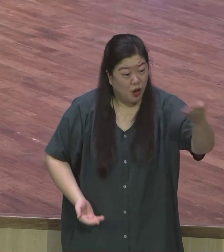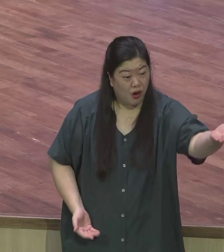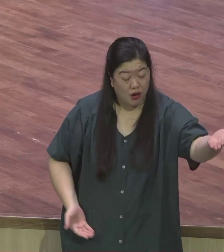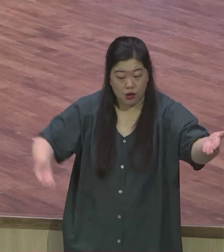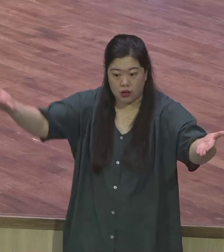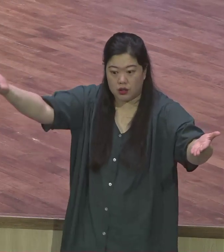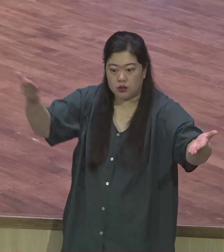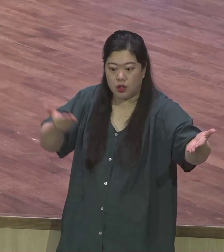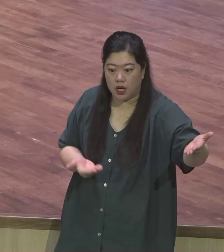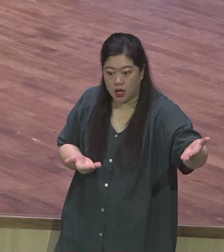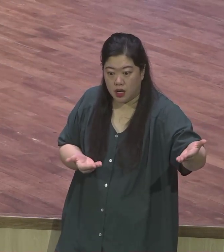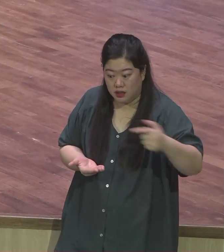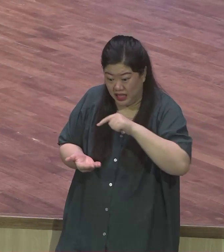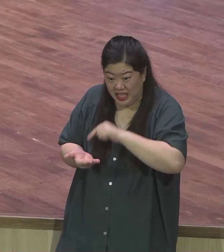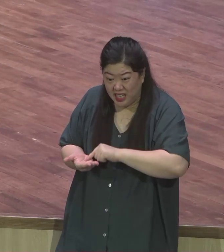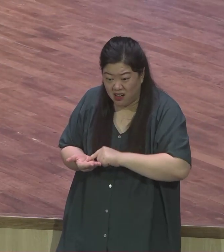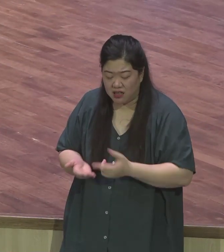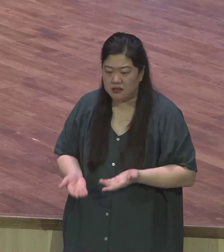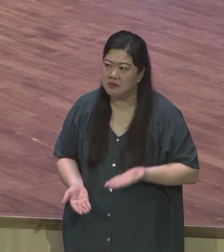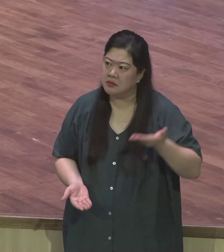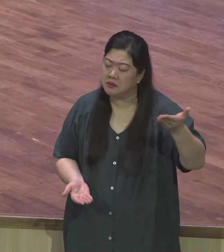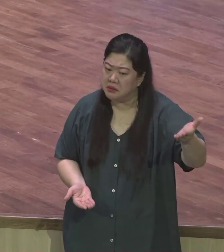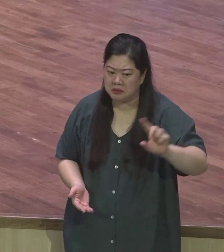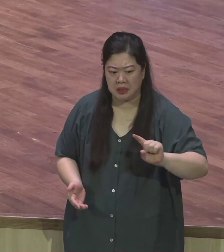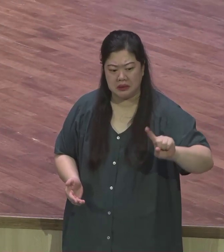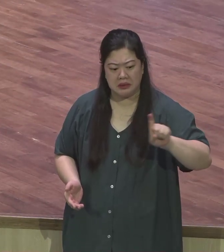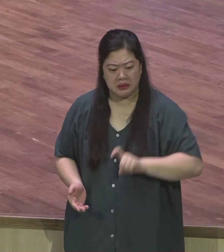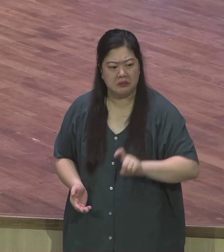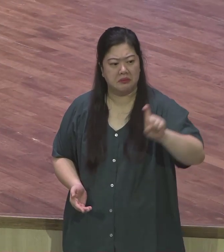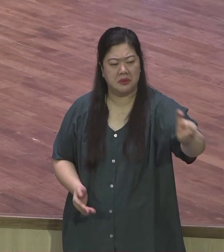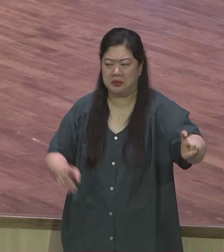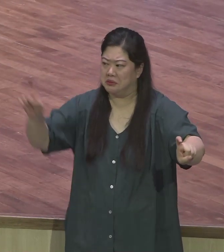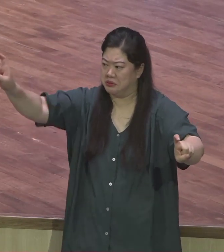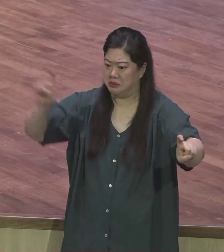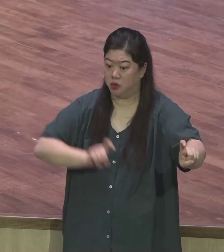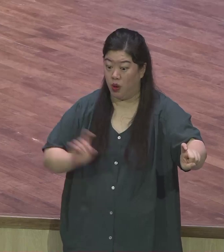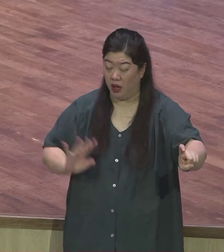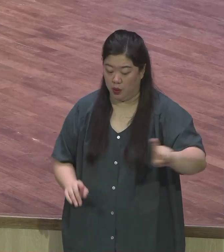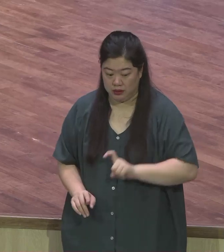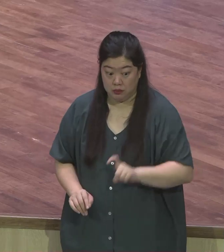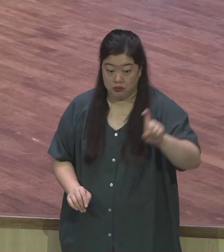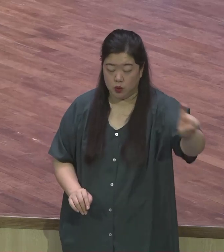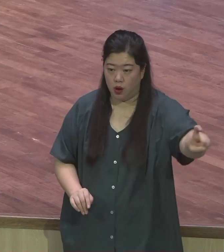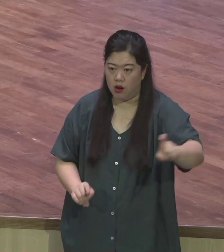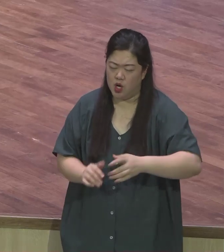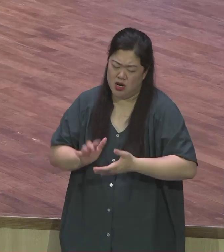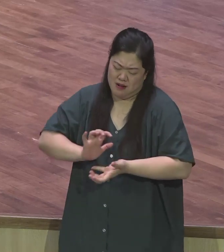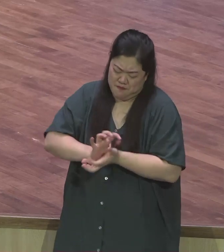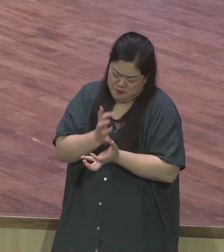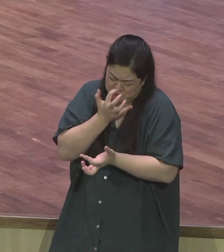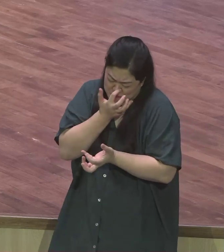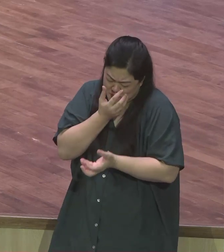누르고 흔들어 넘치도록 하여 너에게 안겨 주리라 우리는 드린 것밖에 없는데